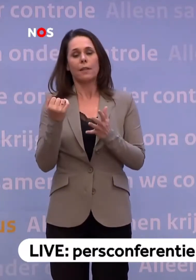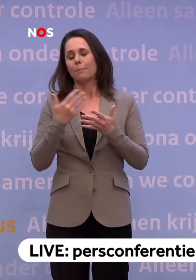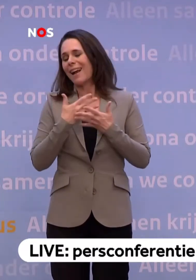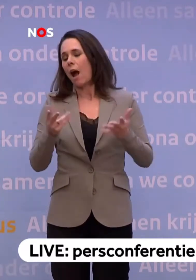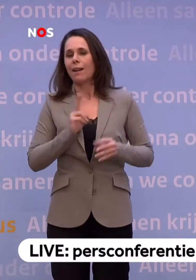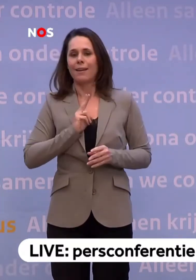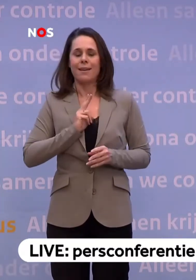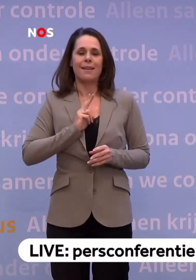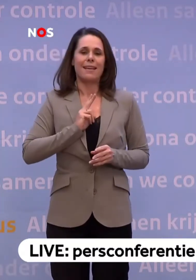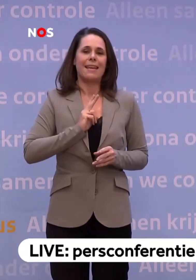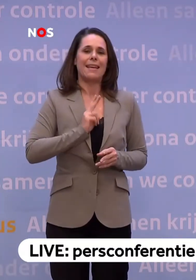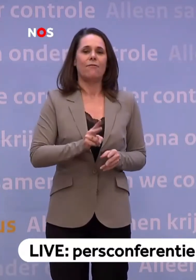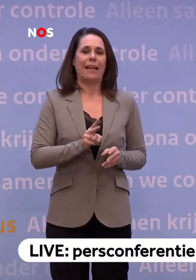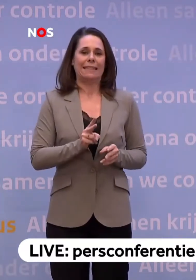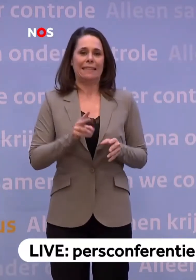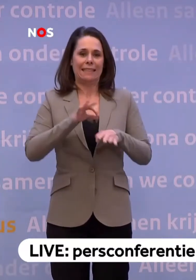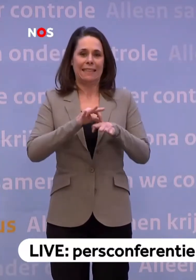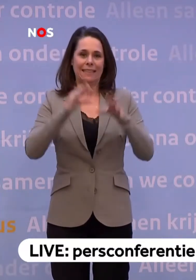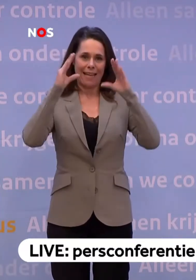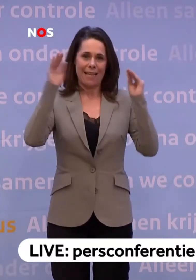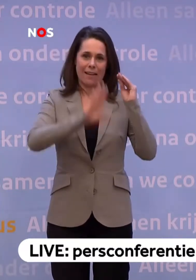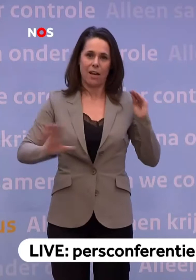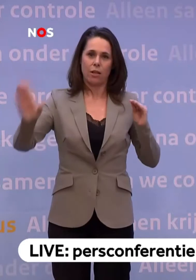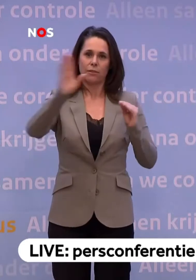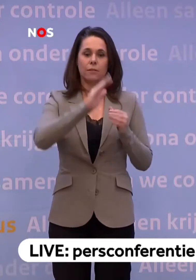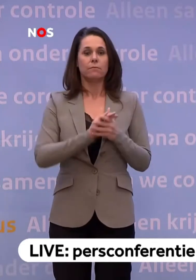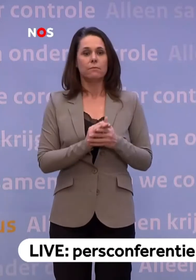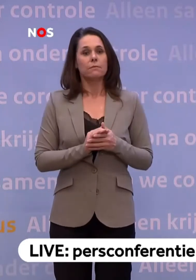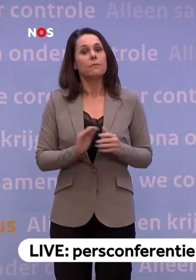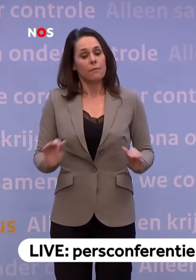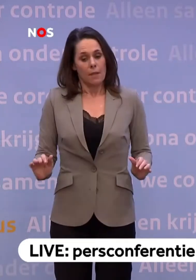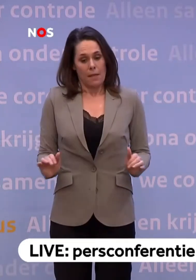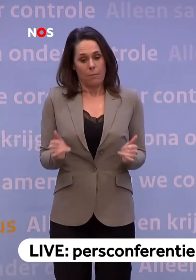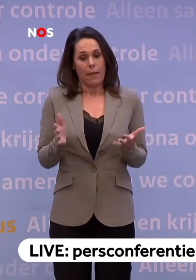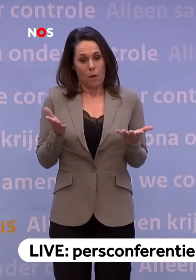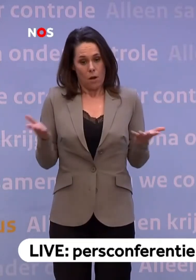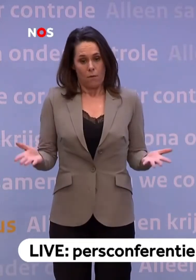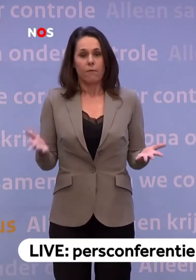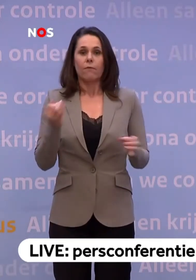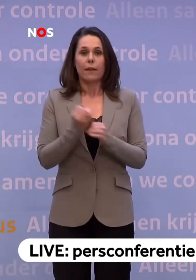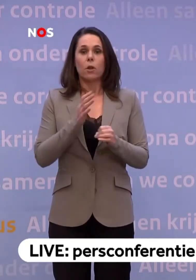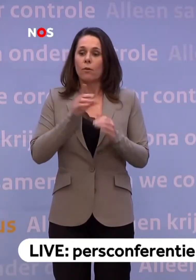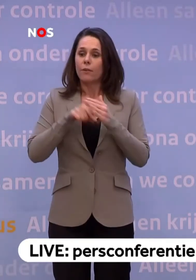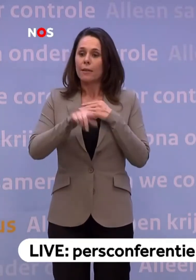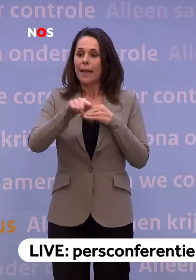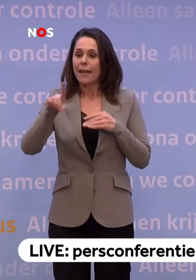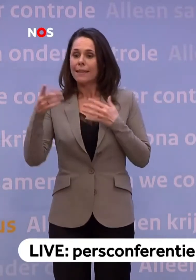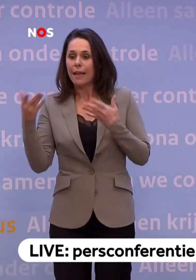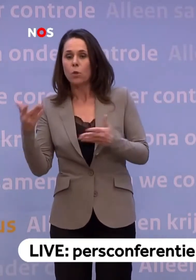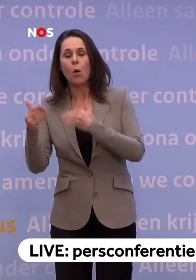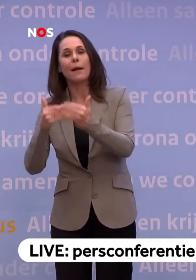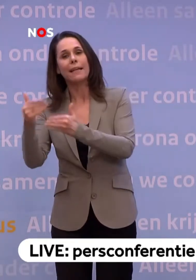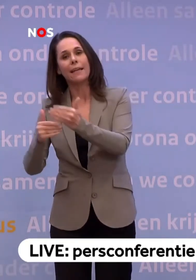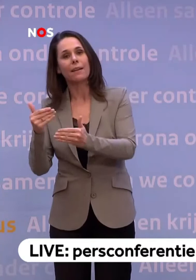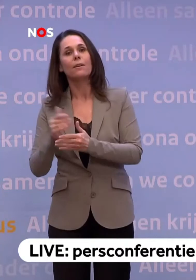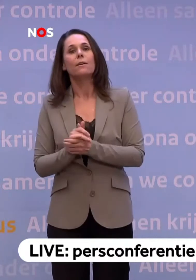infectieziekten in heel Nederland. In het begin werkte dat ook zo nog vanuit de GGD'en... ...om